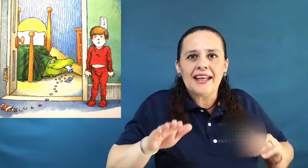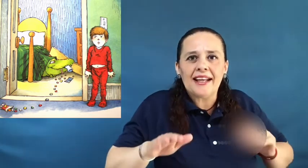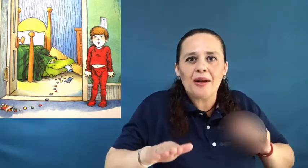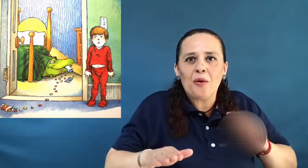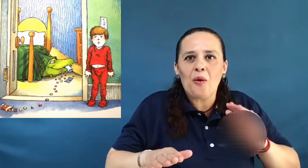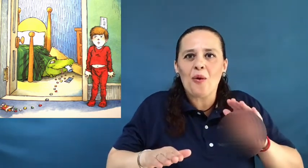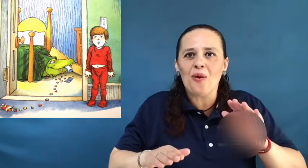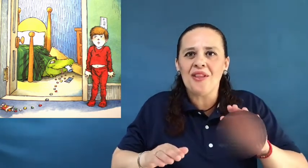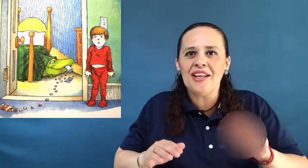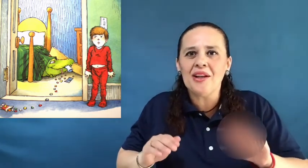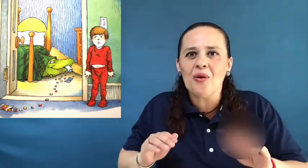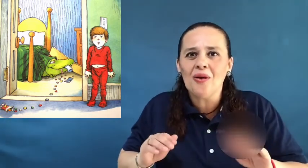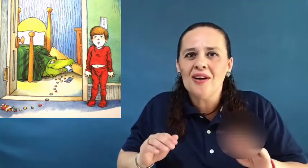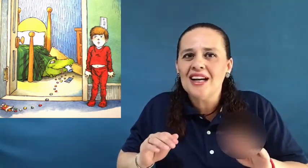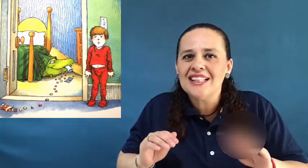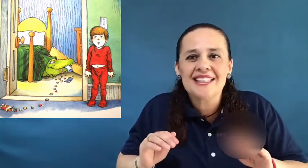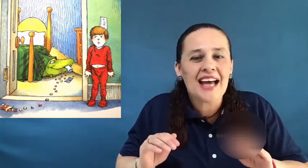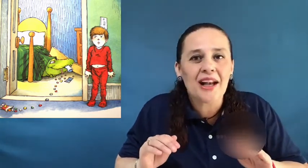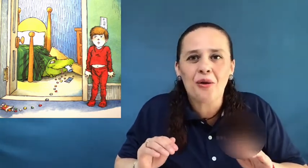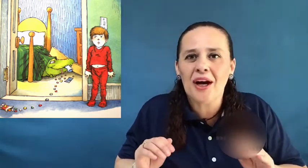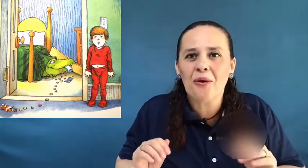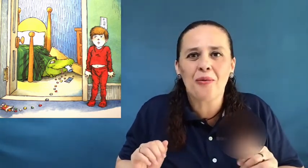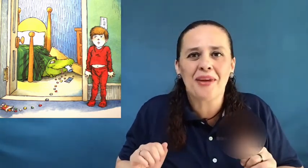el cocodrilo salió a comer.